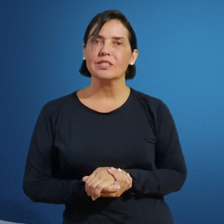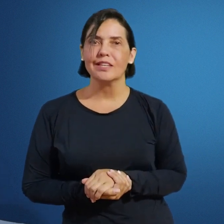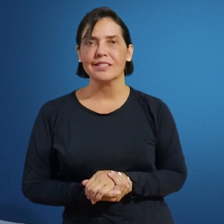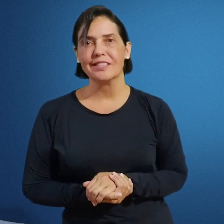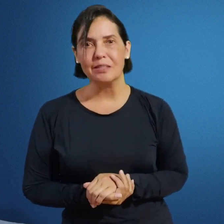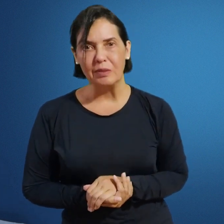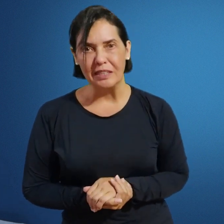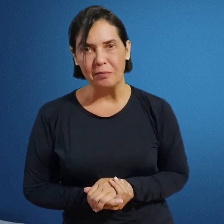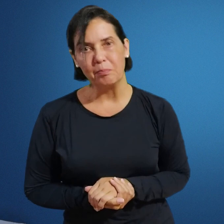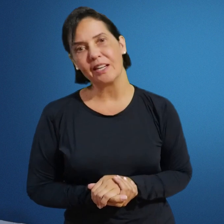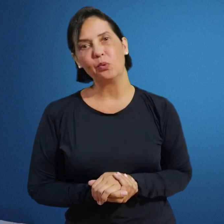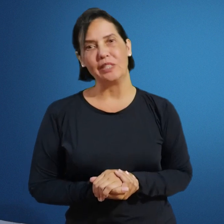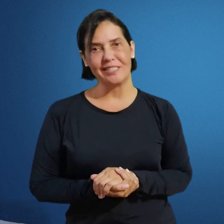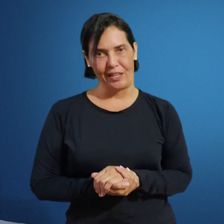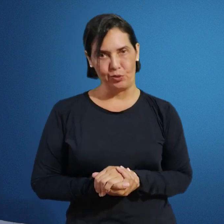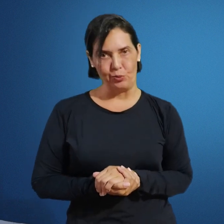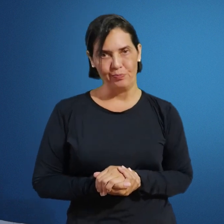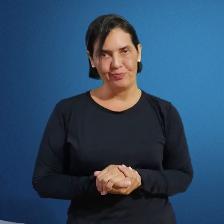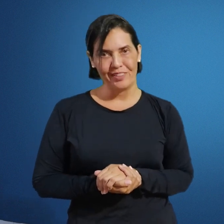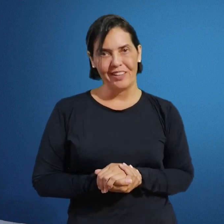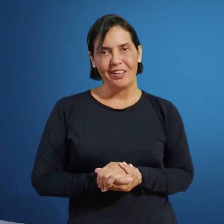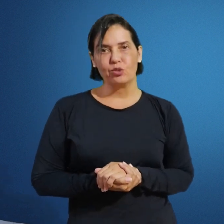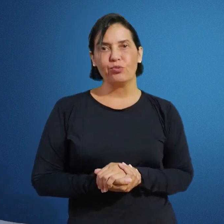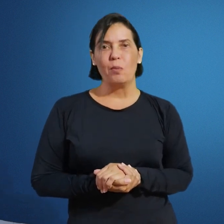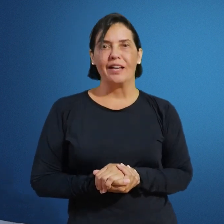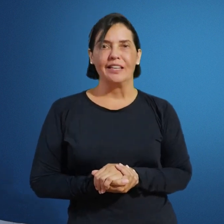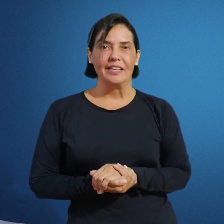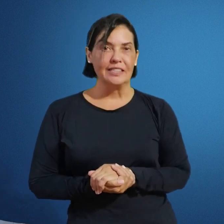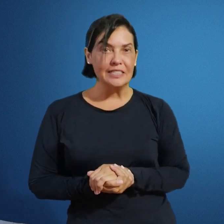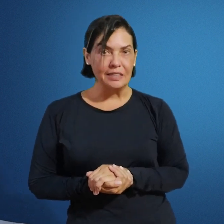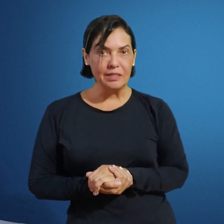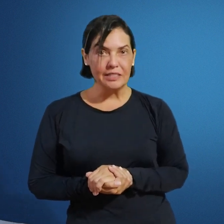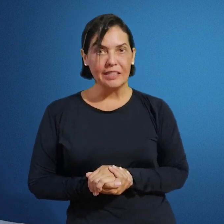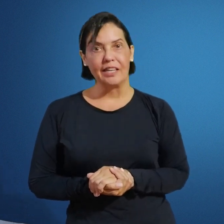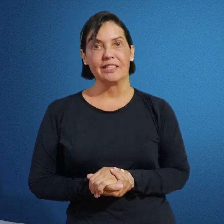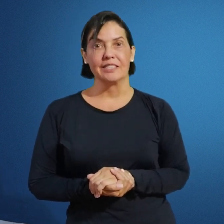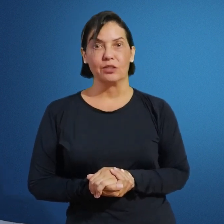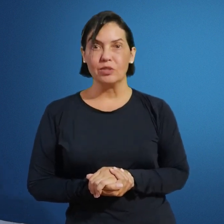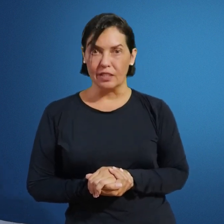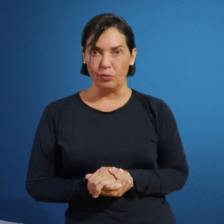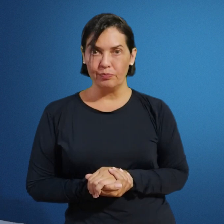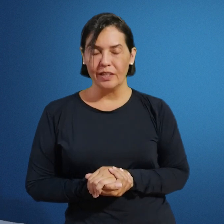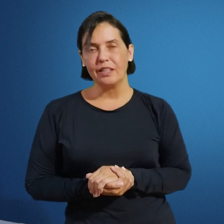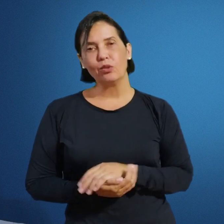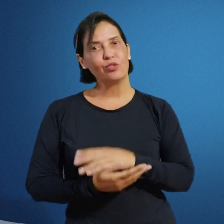vocês nessa disciplina pela Unicentro. Sou formada em Letras Libras e Letras Tradução e dou